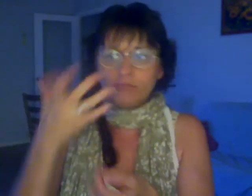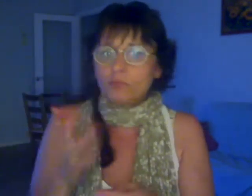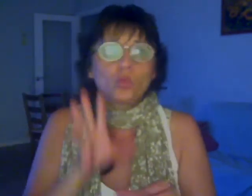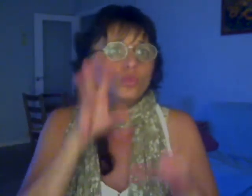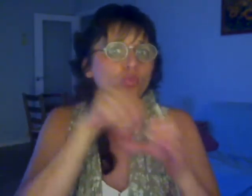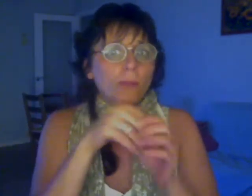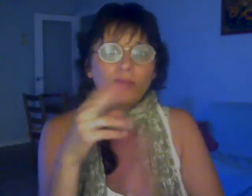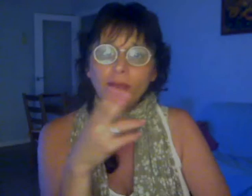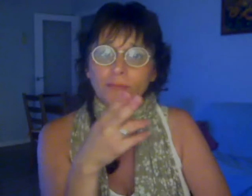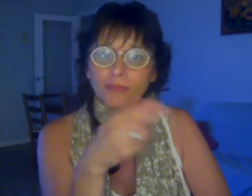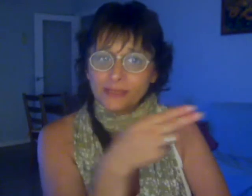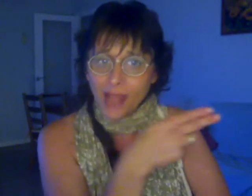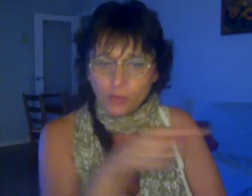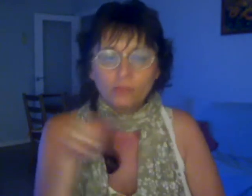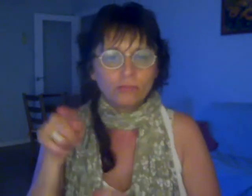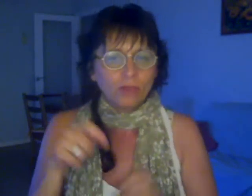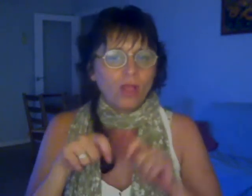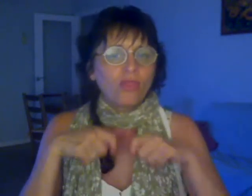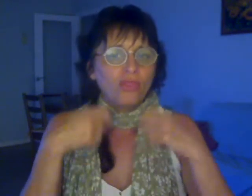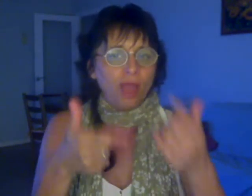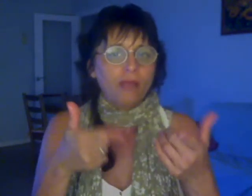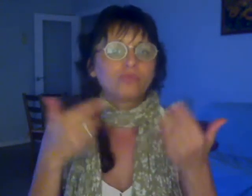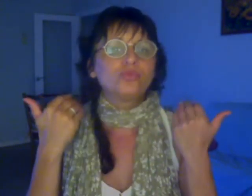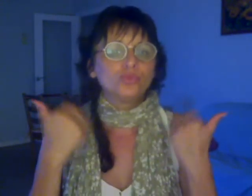Y como siempre les deseo que los jueves se acompañen Buenas noches